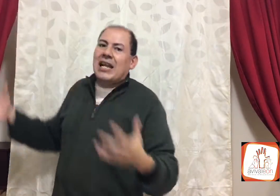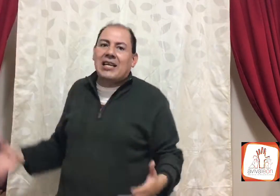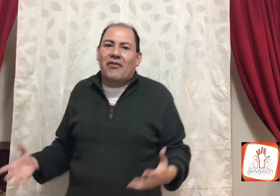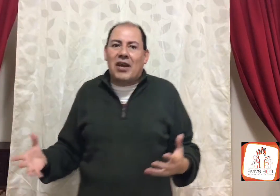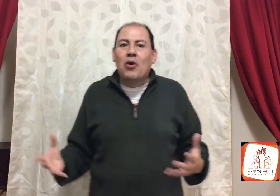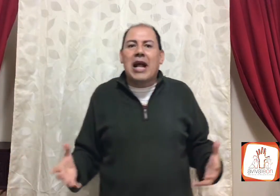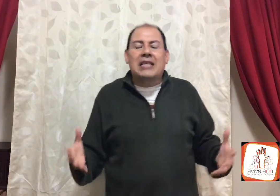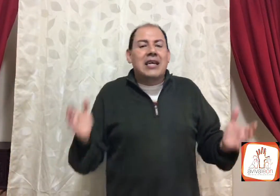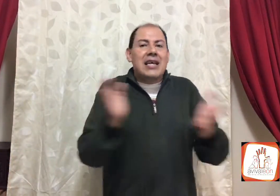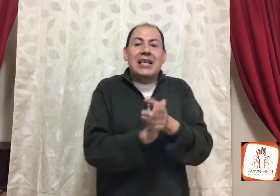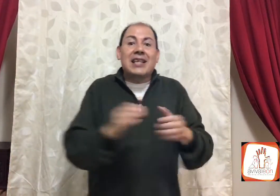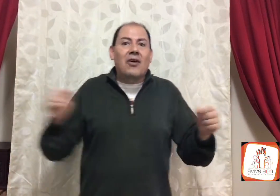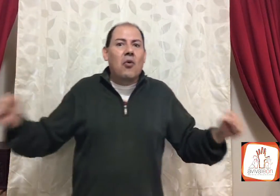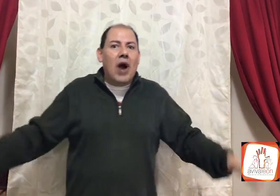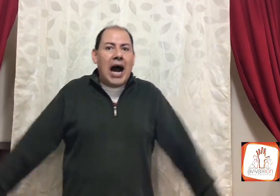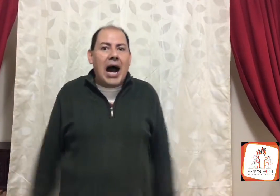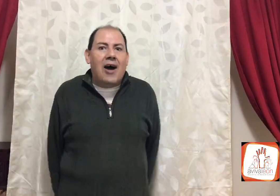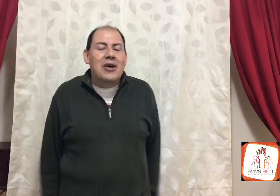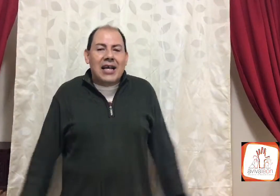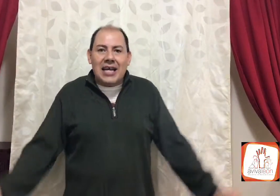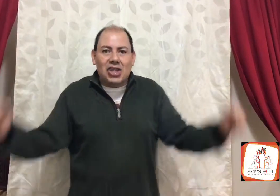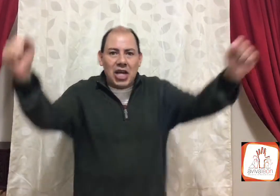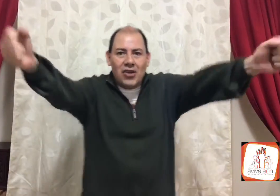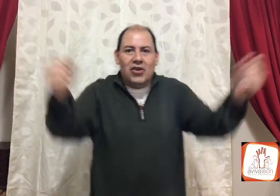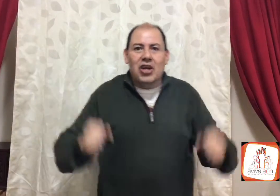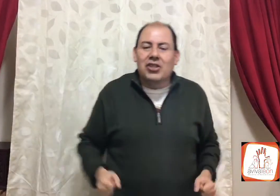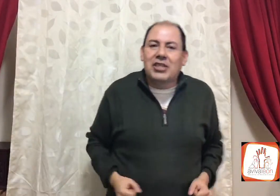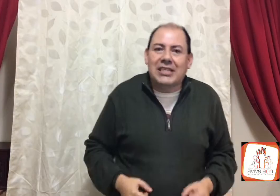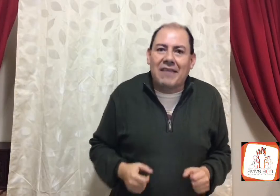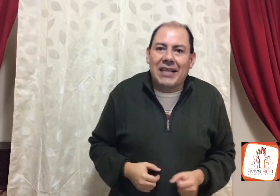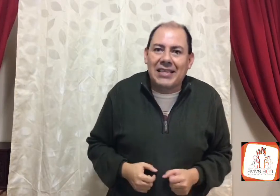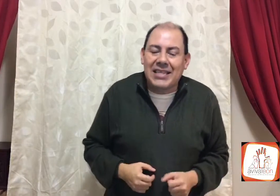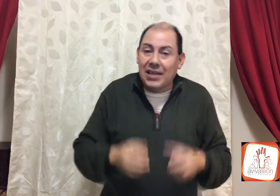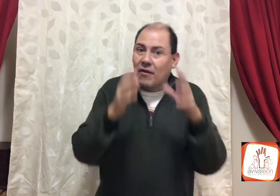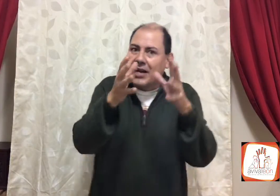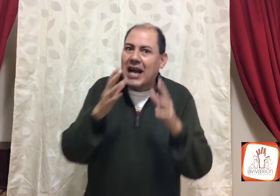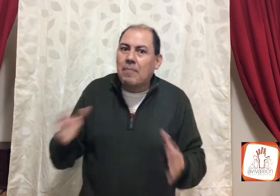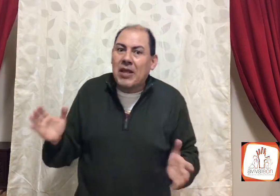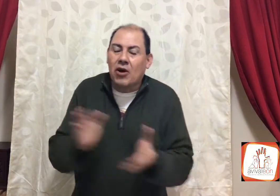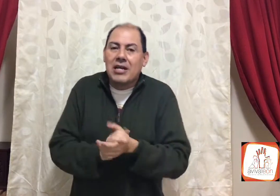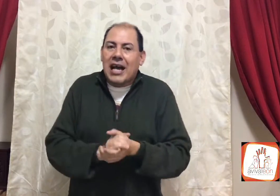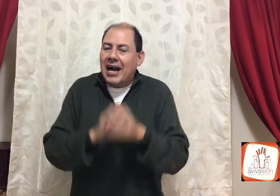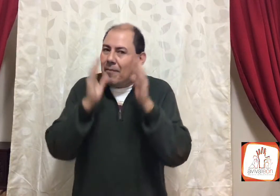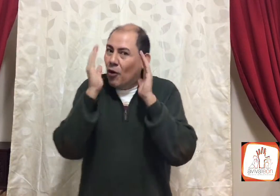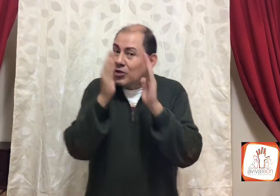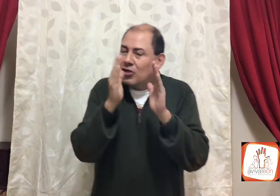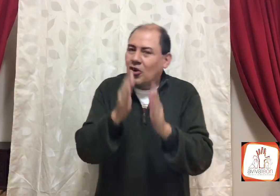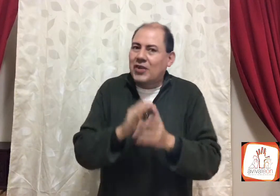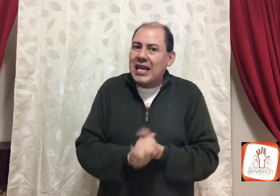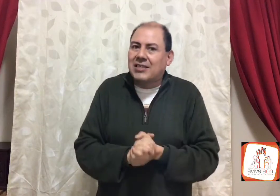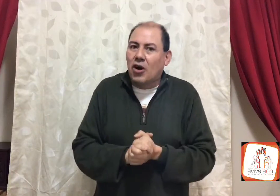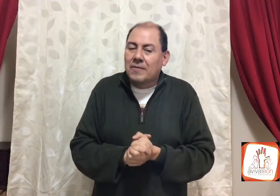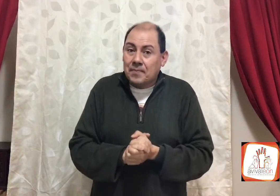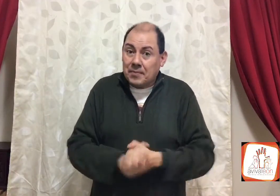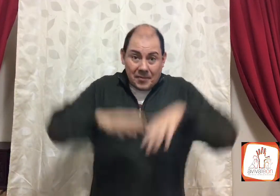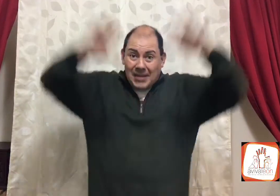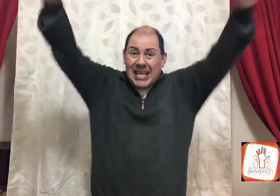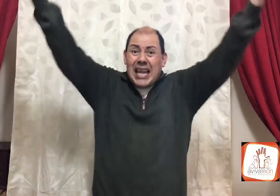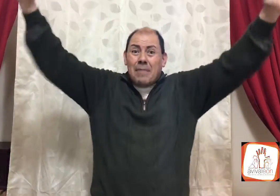las figuras, y dicen, ¡guau, qué chido, Dios nos está bendiciendo, voy rápido, abusos con esto! Y la